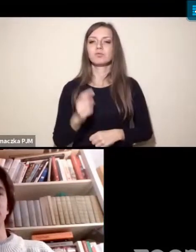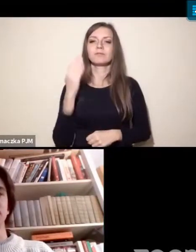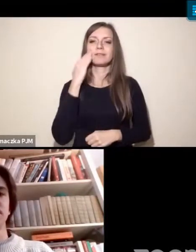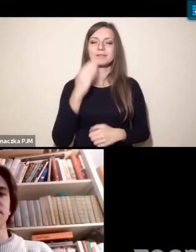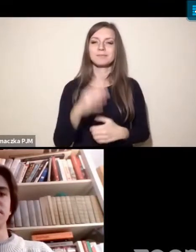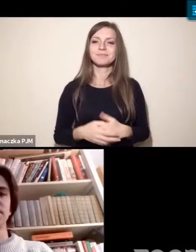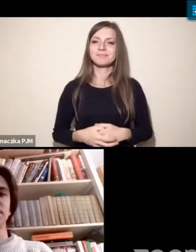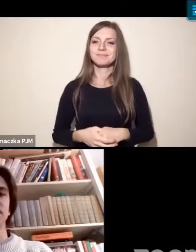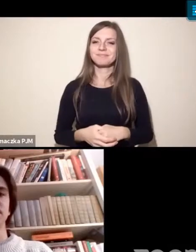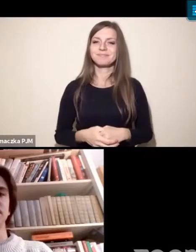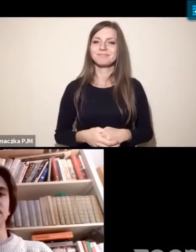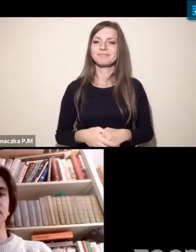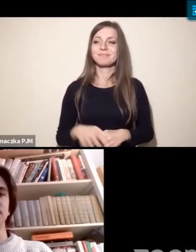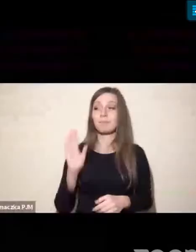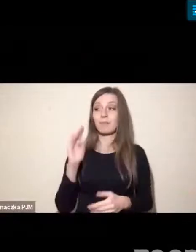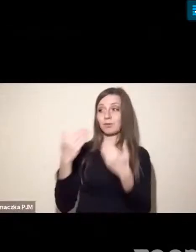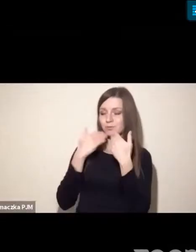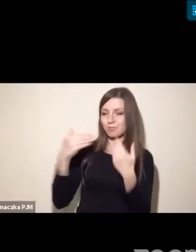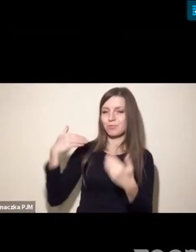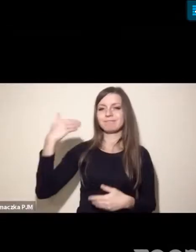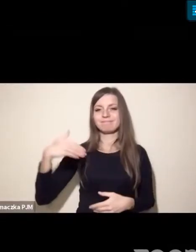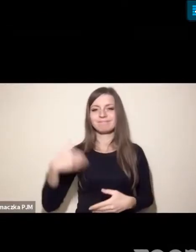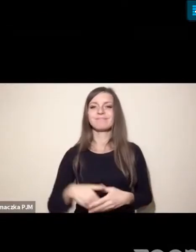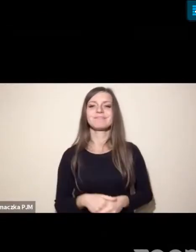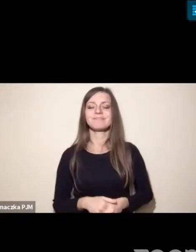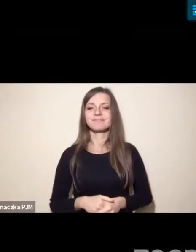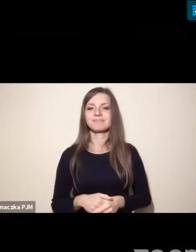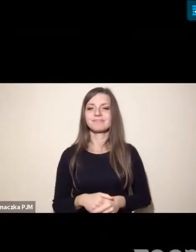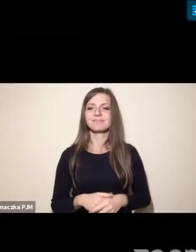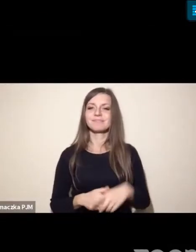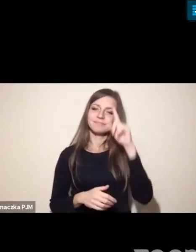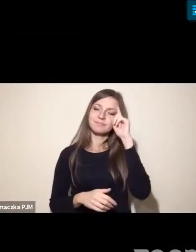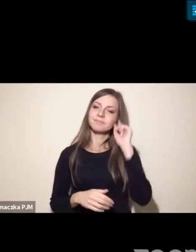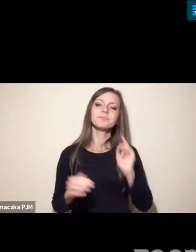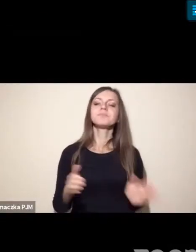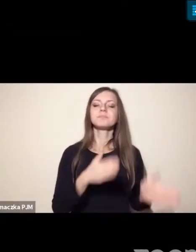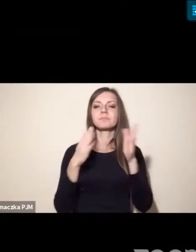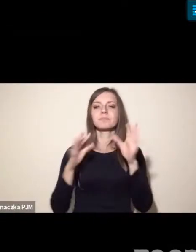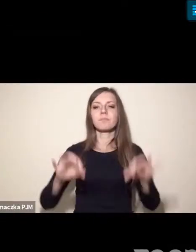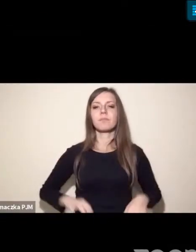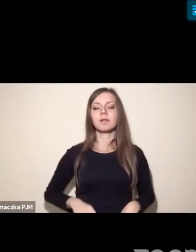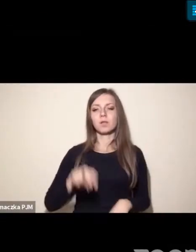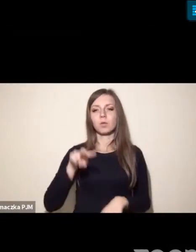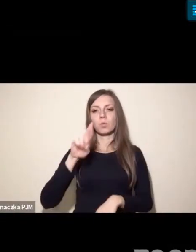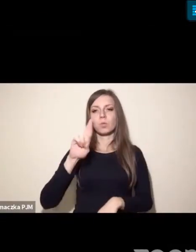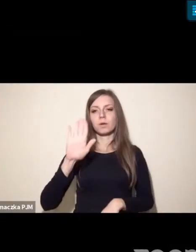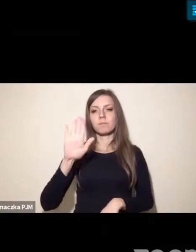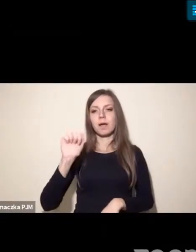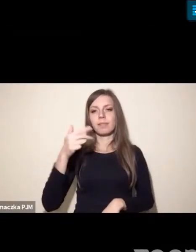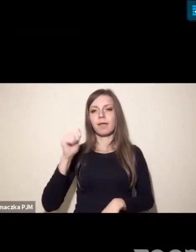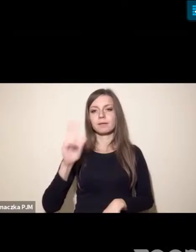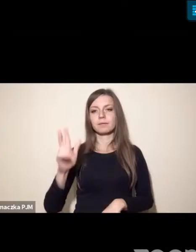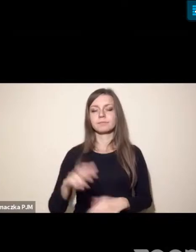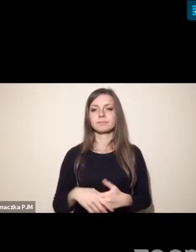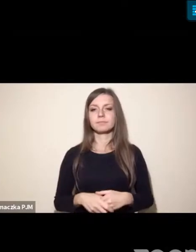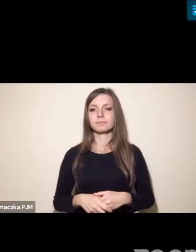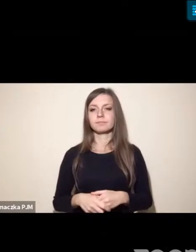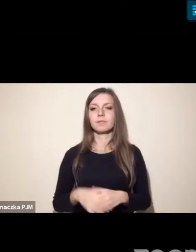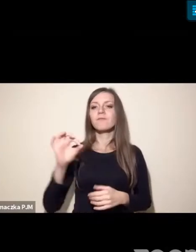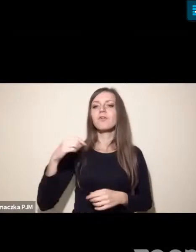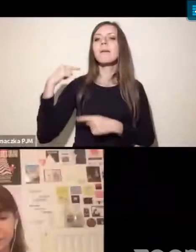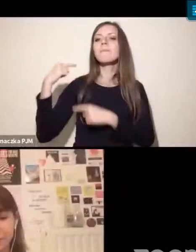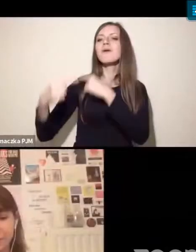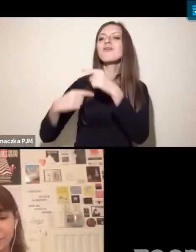Pani Kasprzy, bardzo dziękuję za Pana wypowiedź. Przejdę teraz do Pani Maji Urbanek. Panie pokolenie to pokolenie